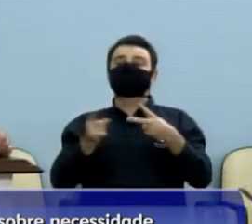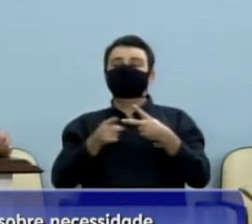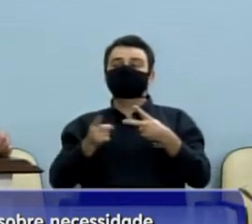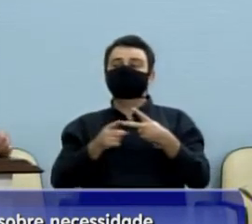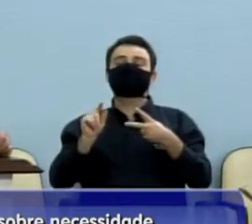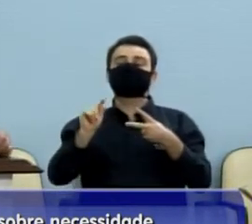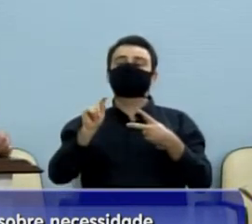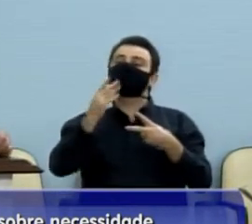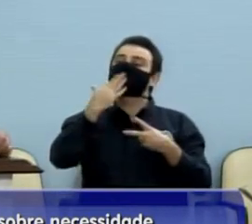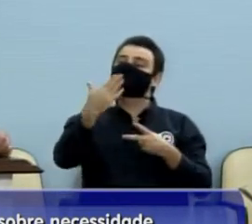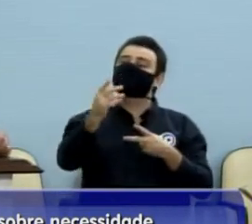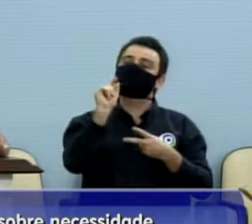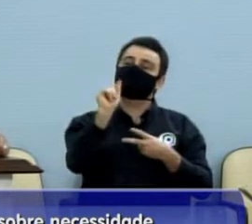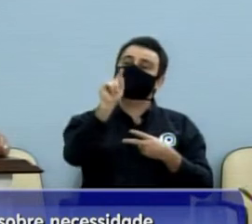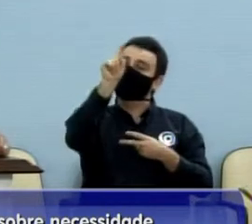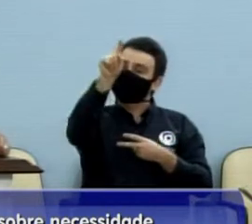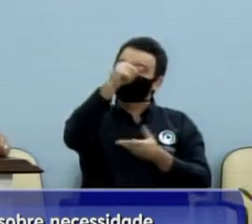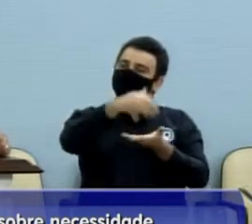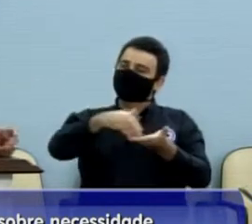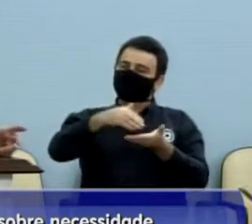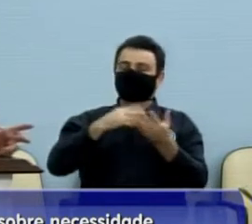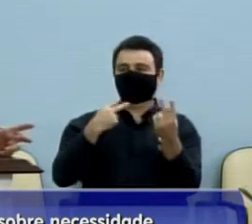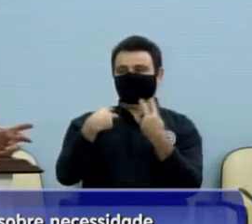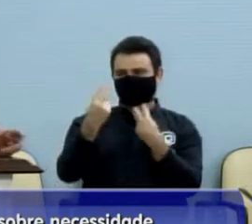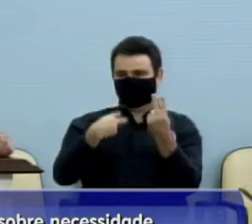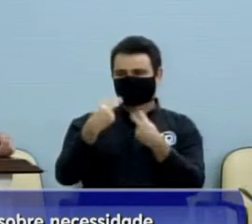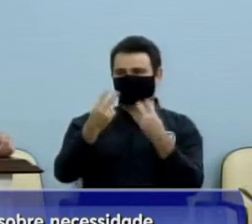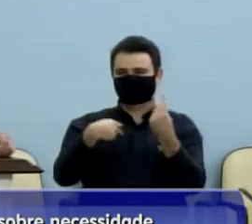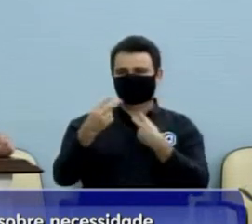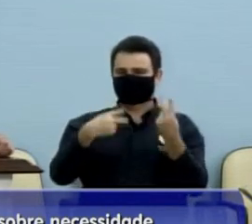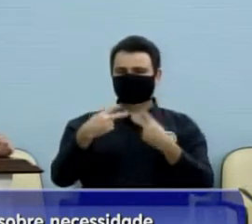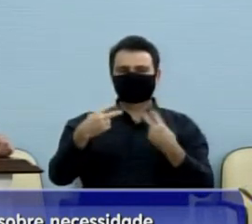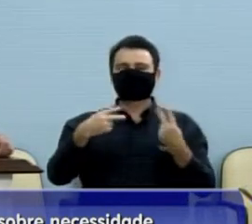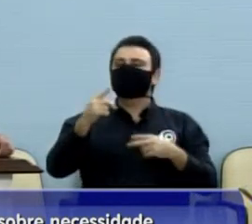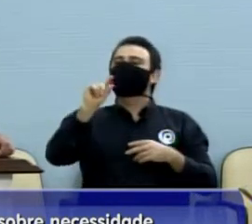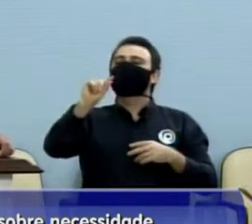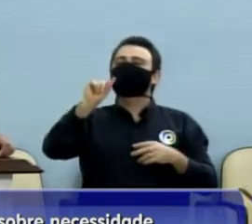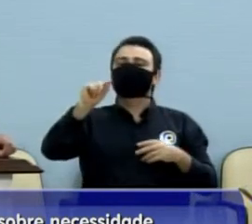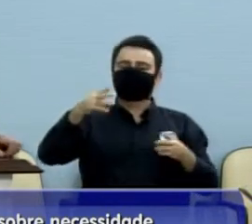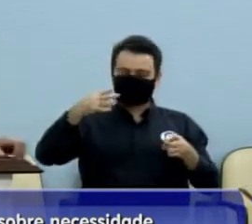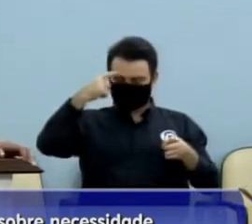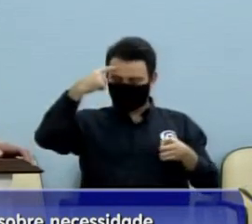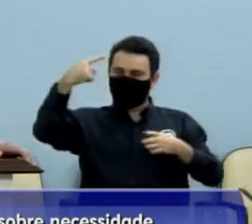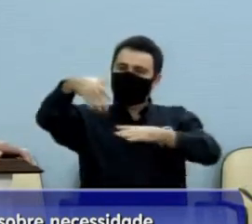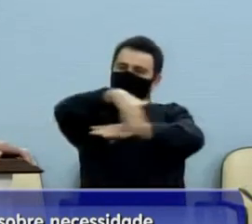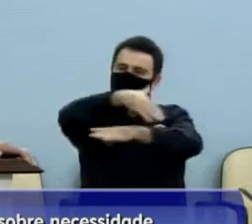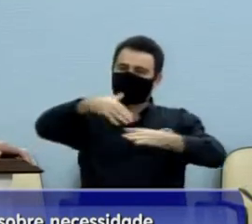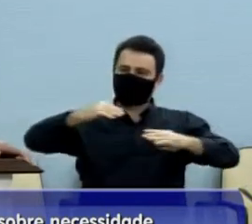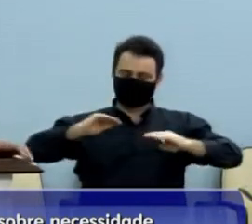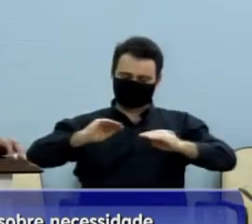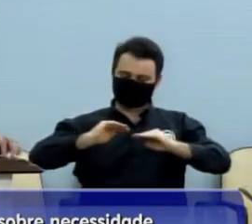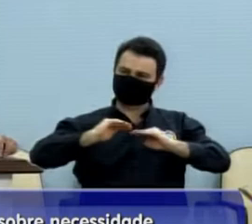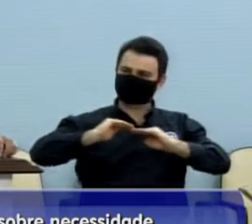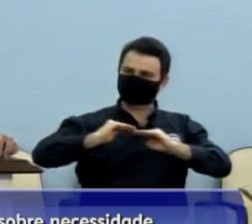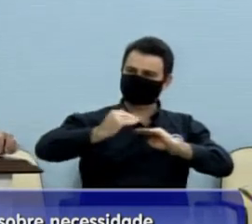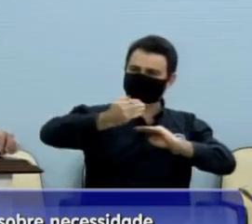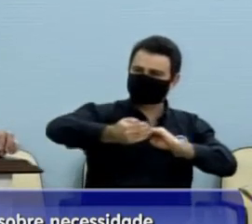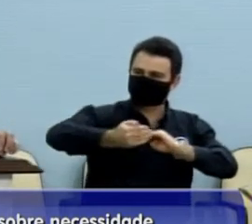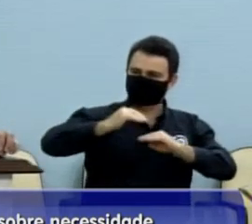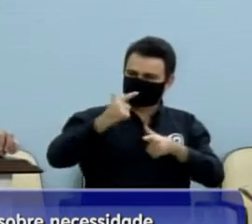Trânsito. Eu acho que os problemas de quase todos aqui é a lombada. Hoje eu tenho andado e hoje, incrível,